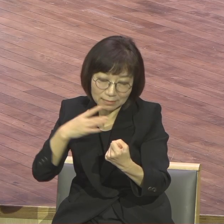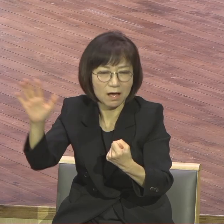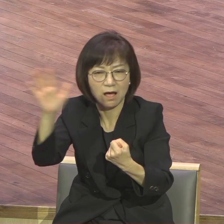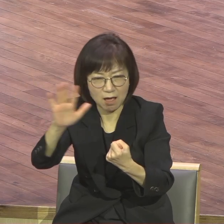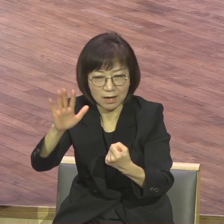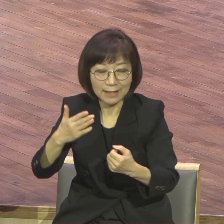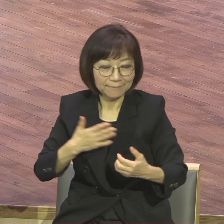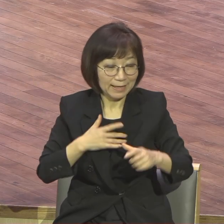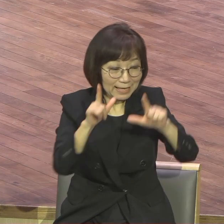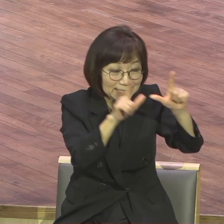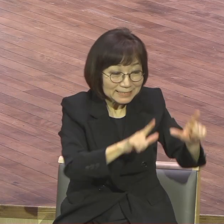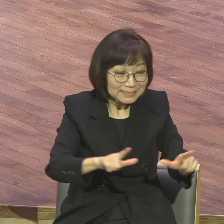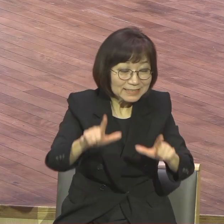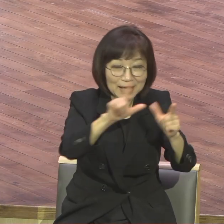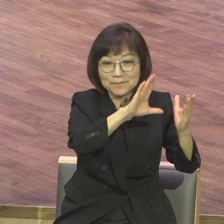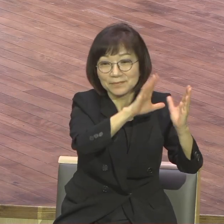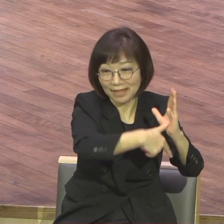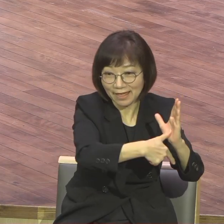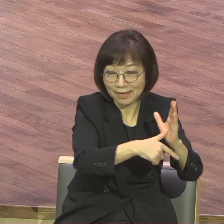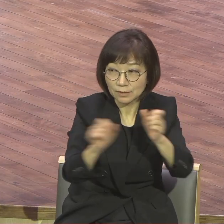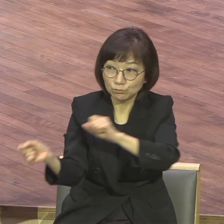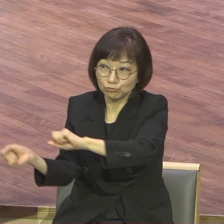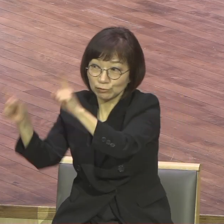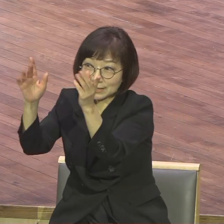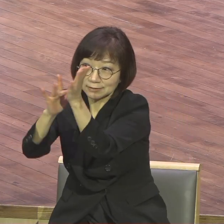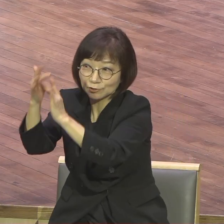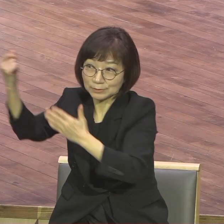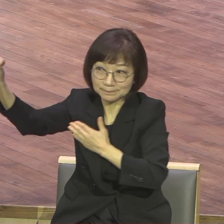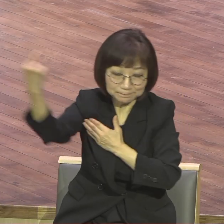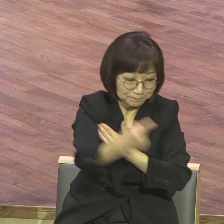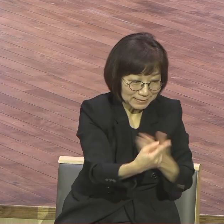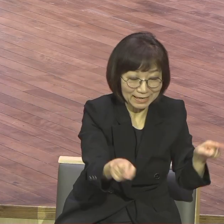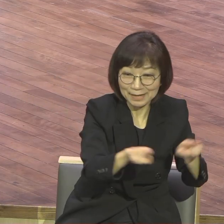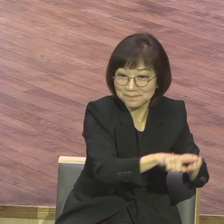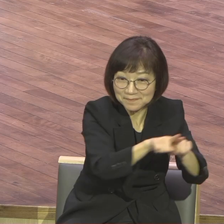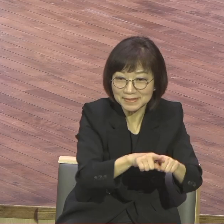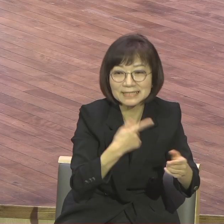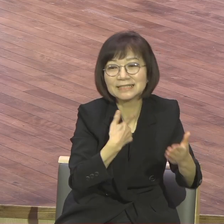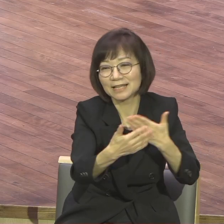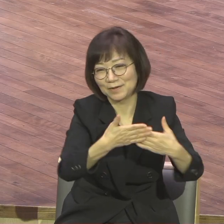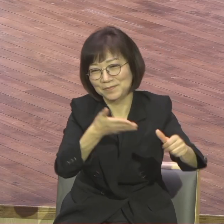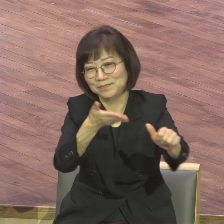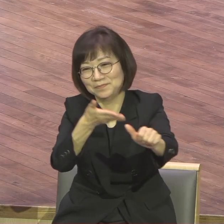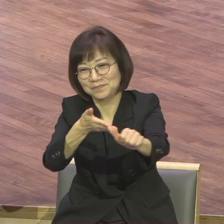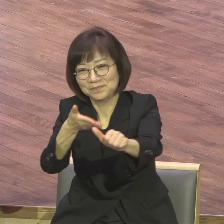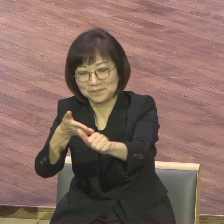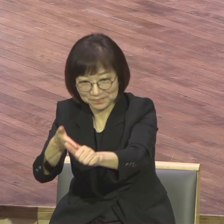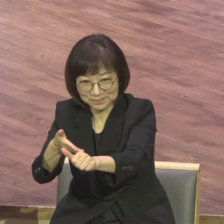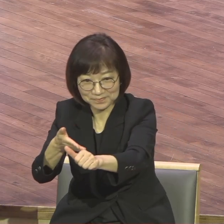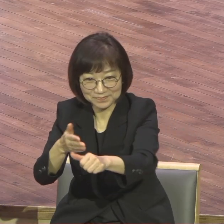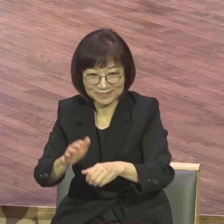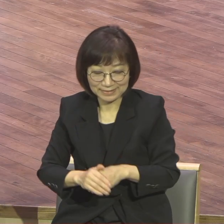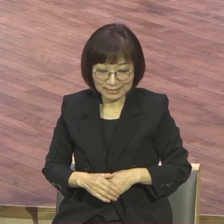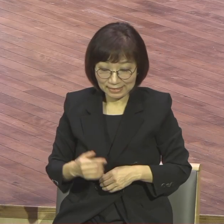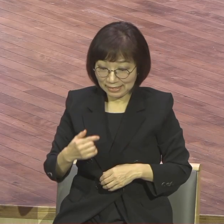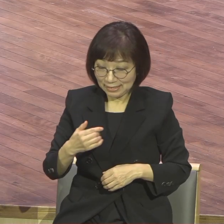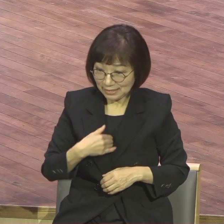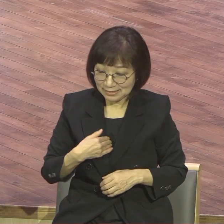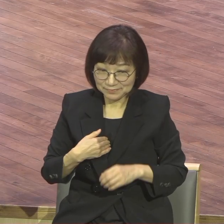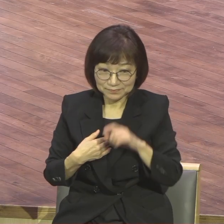이렇게 되면 나타나는 정상이 뭐냐 부활을 믿는 부활을 믿고 주님이 부활의